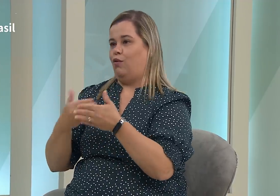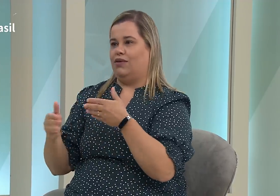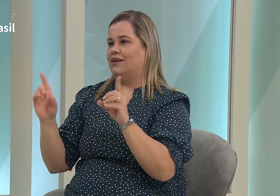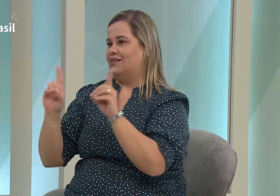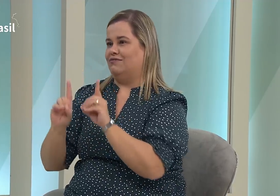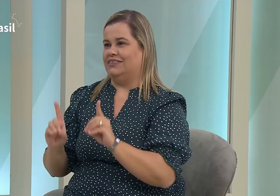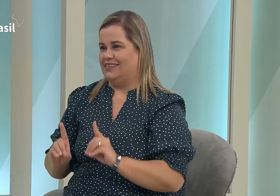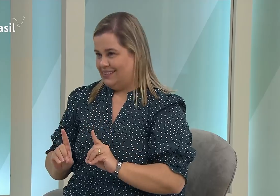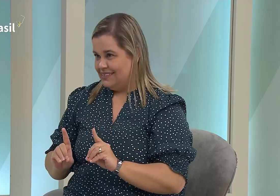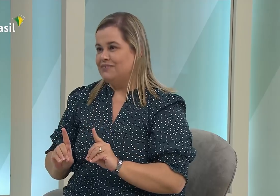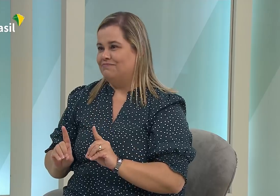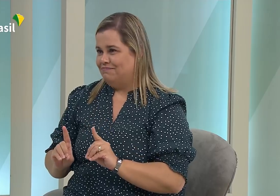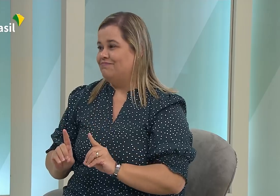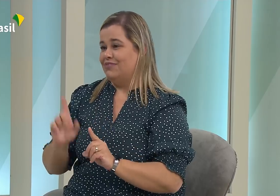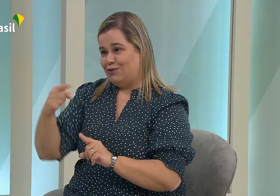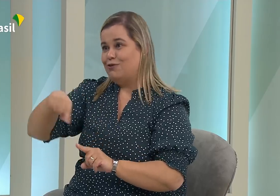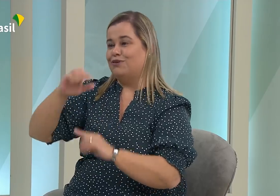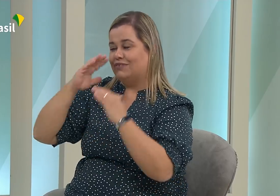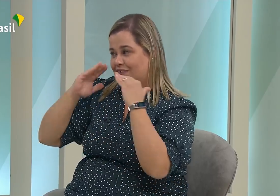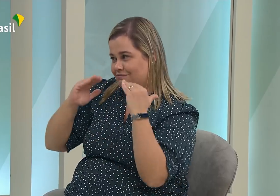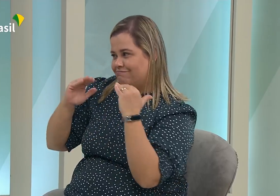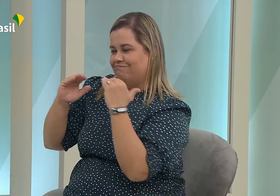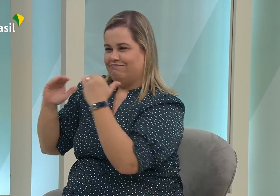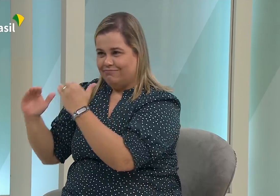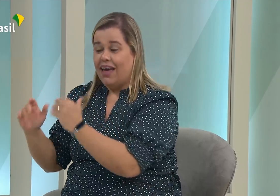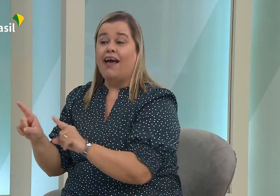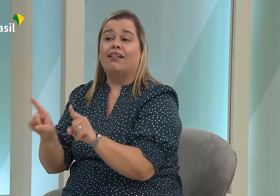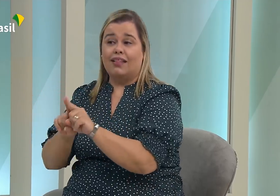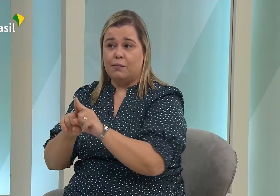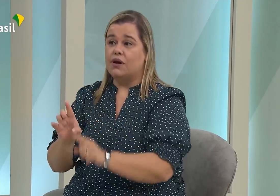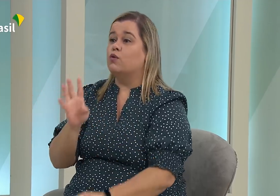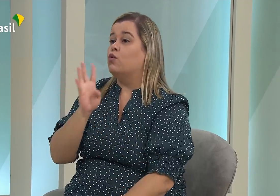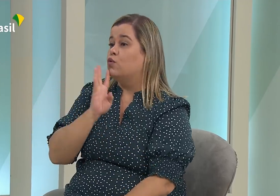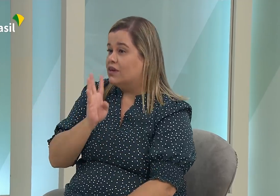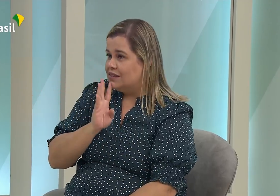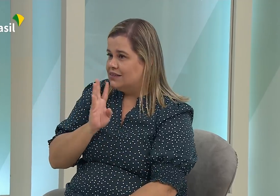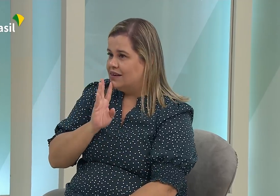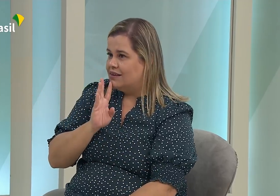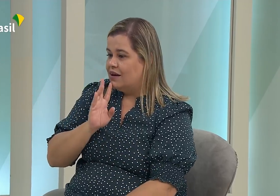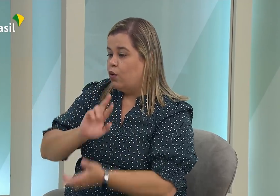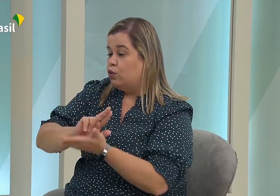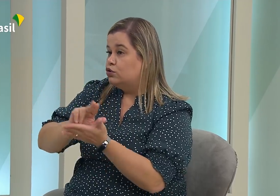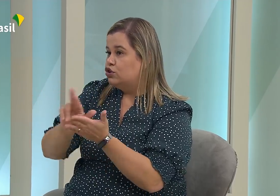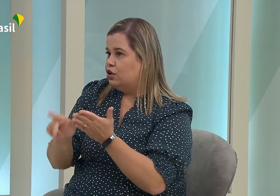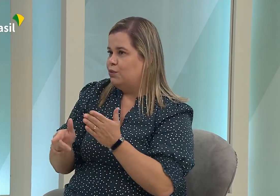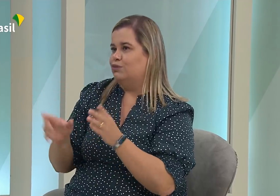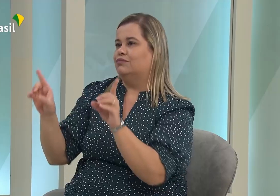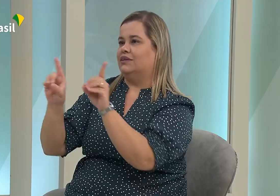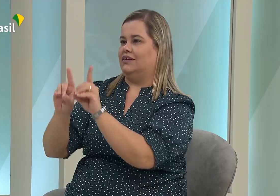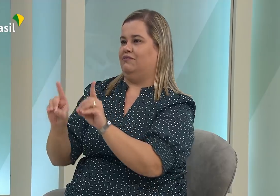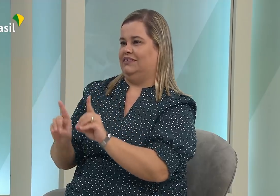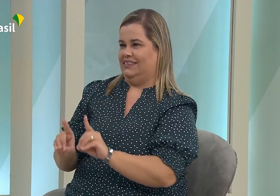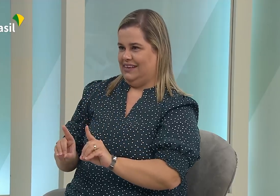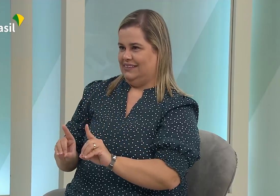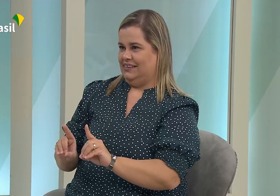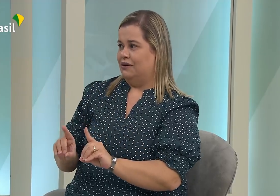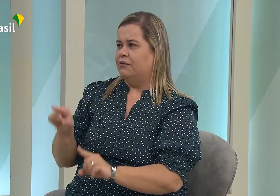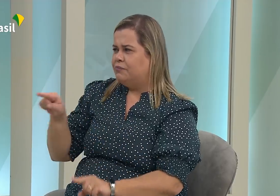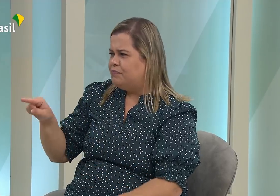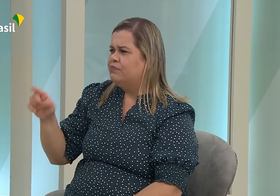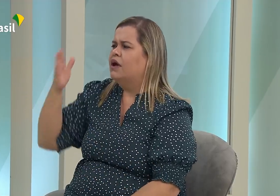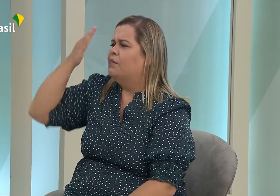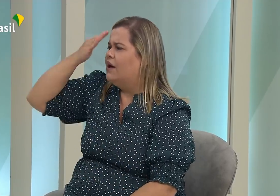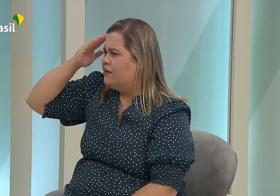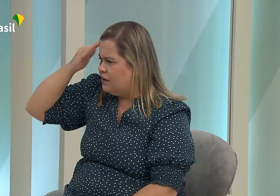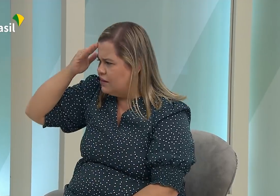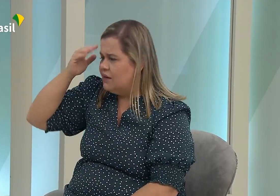correto, que é pessoa com deficiência. Porque somos pessoas antes de qualquer deficiência. Então, é muito importante que